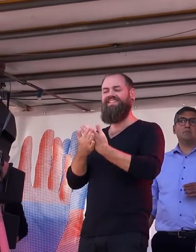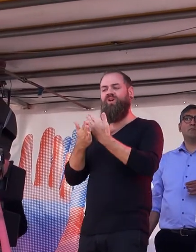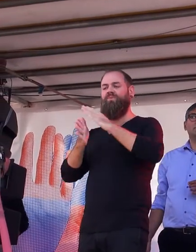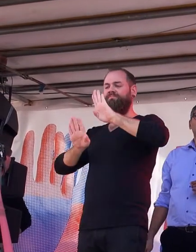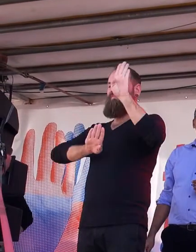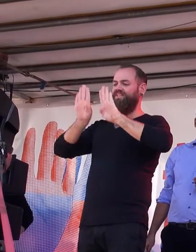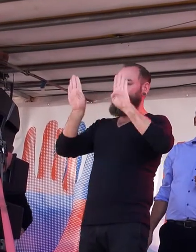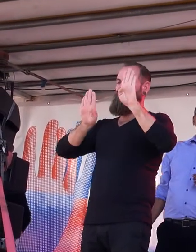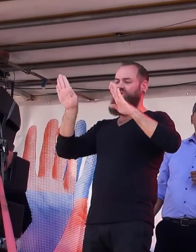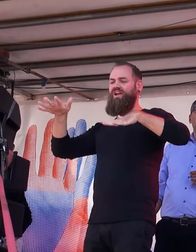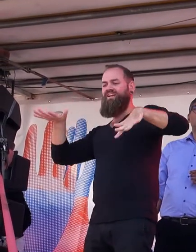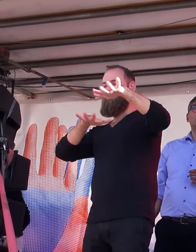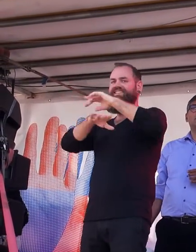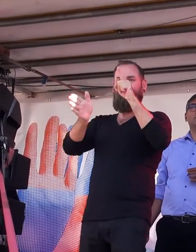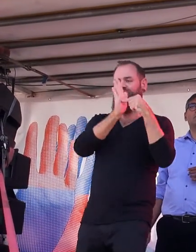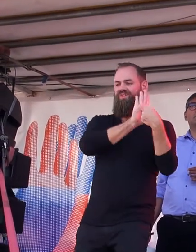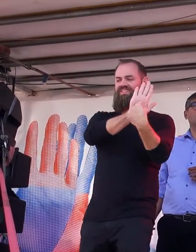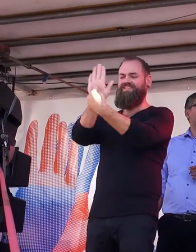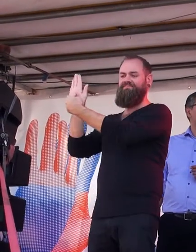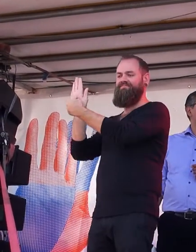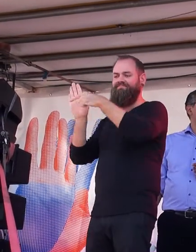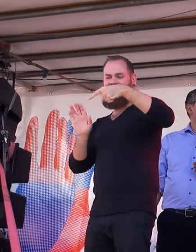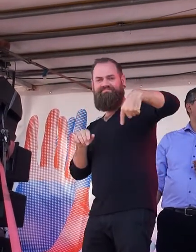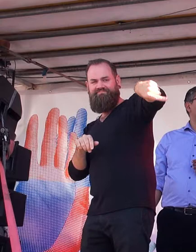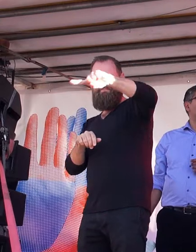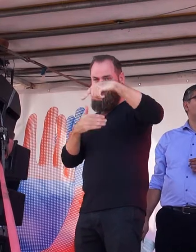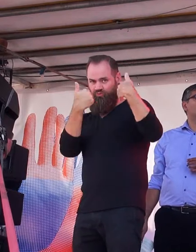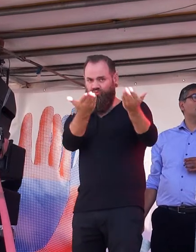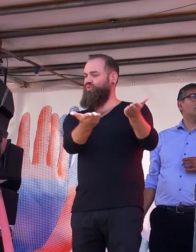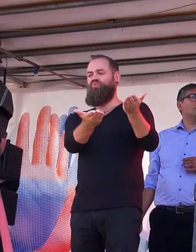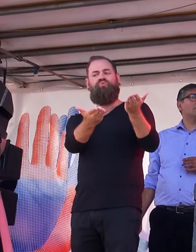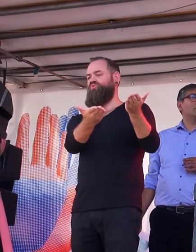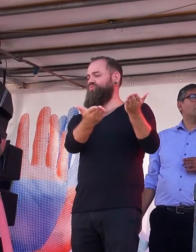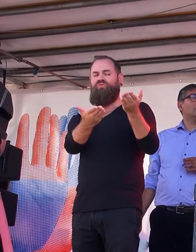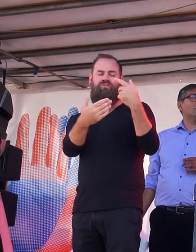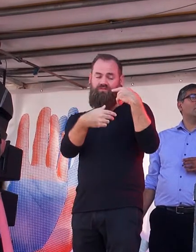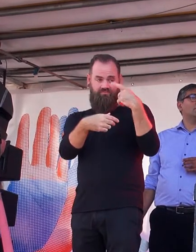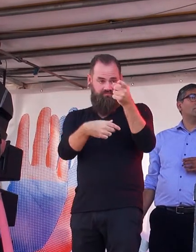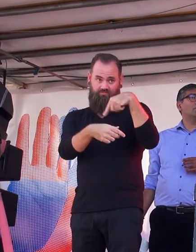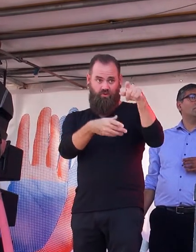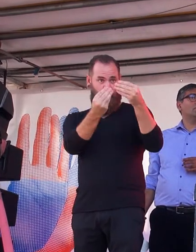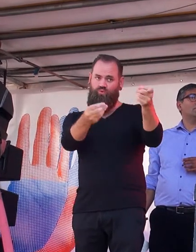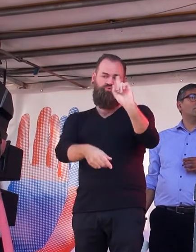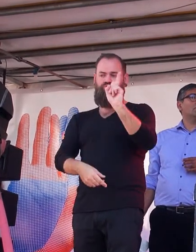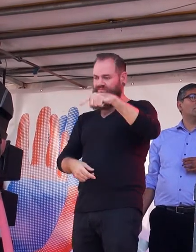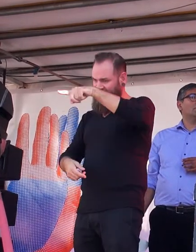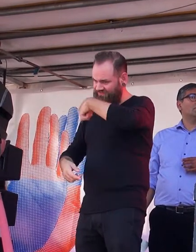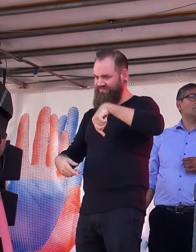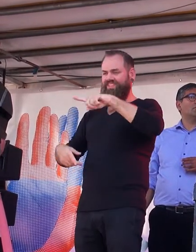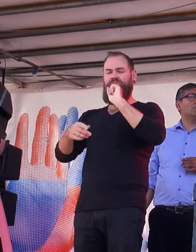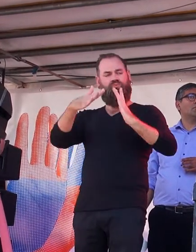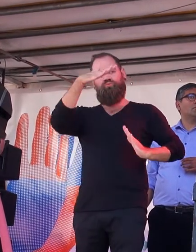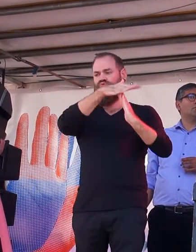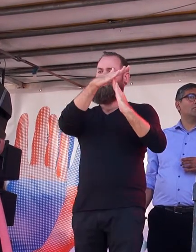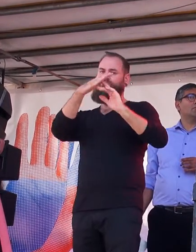dass sie mit Hetze und Spaltung nichts zu tun haben. Dazu gehört es Stopp zu sagen, laut